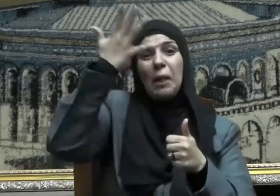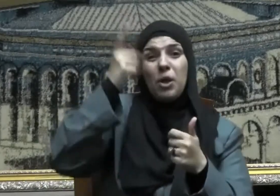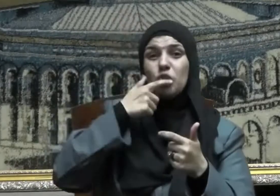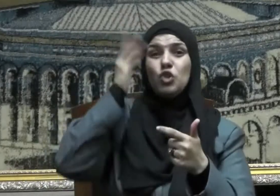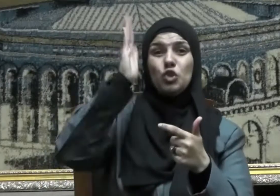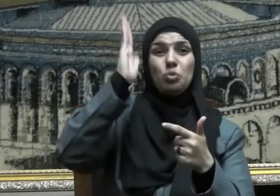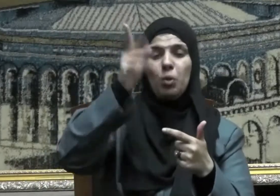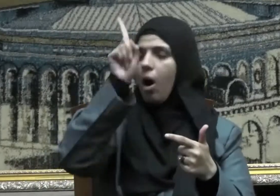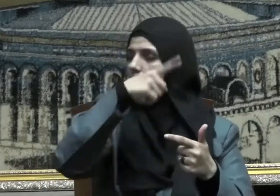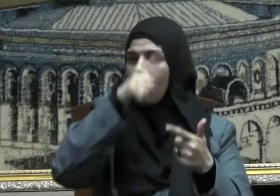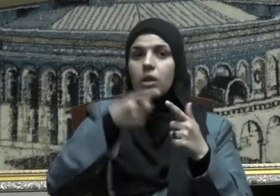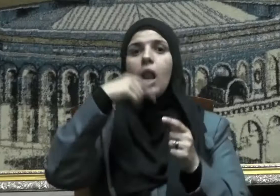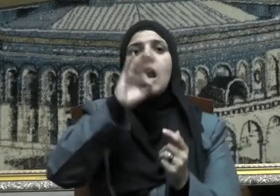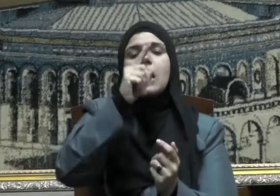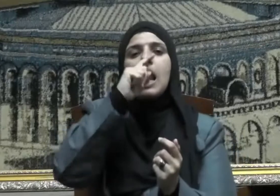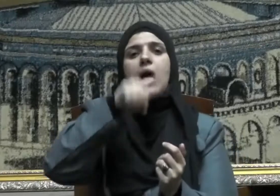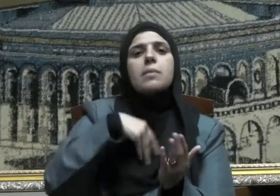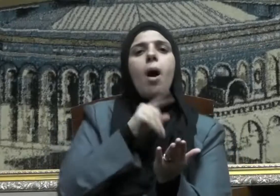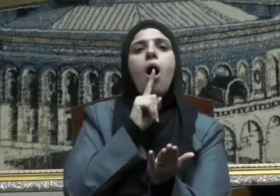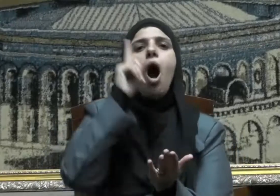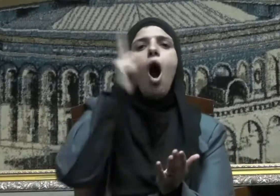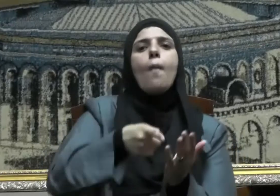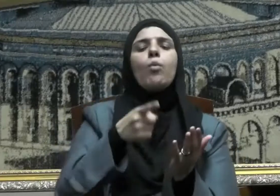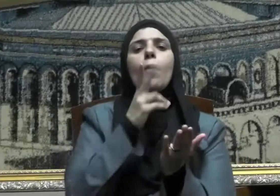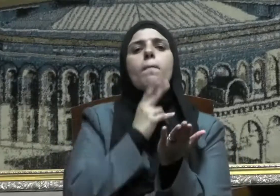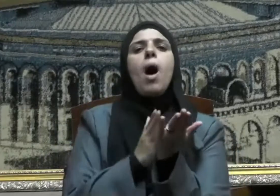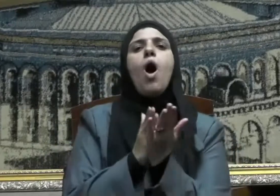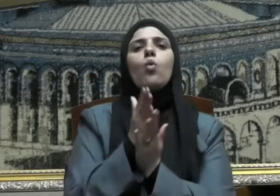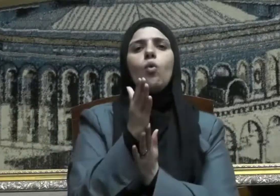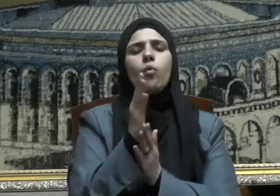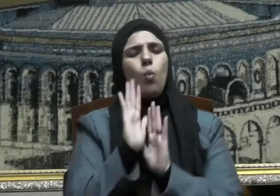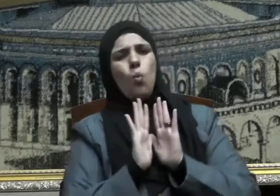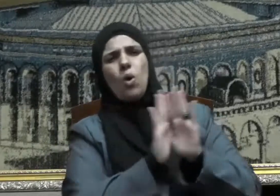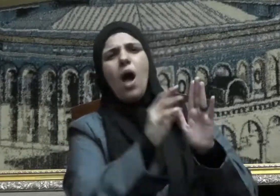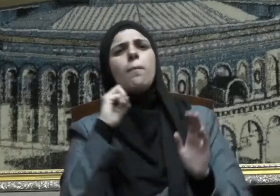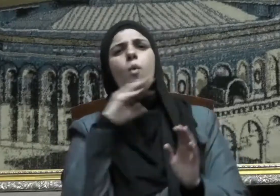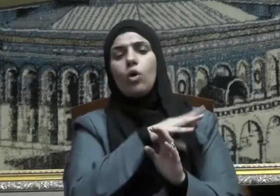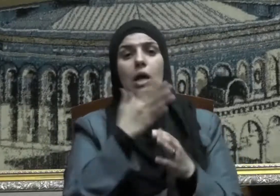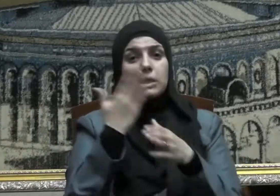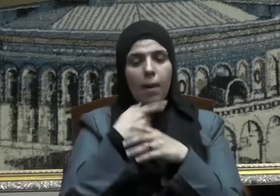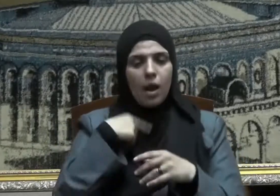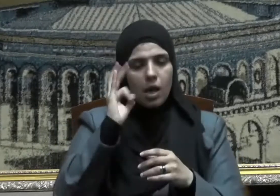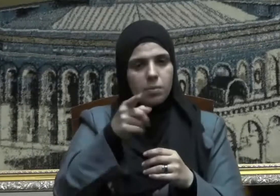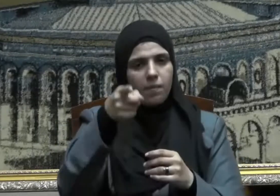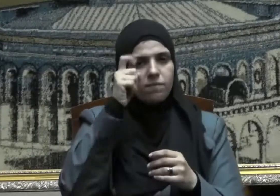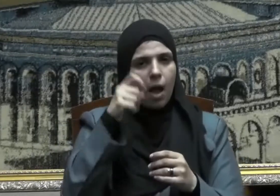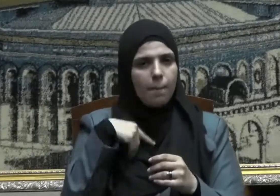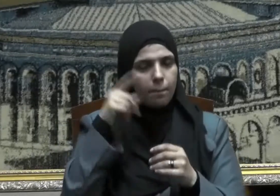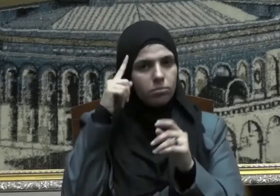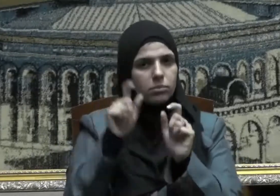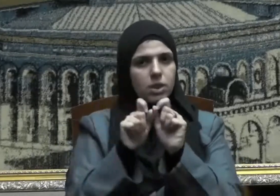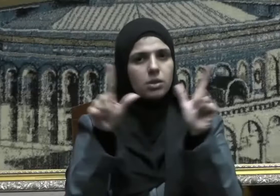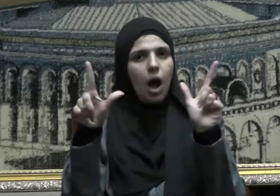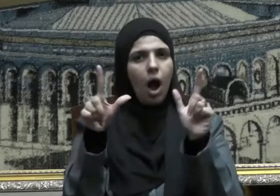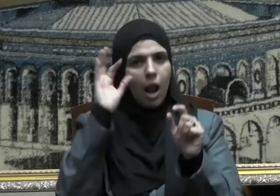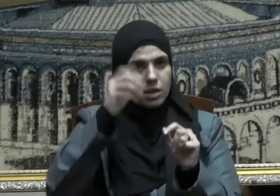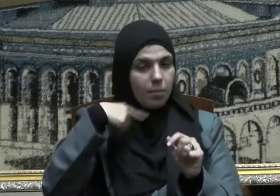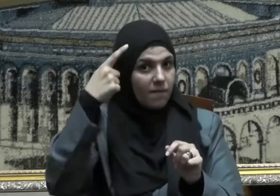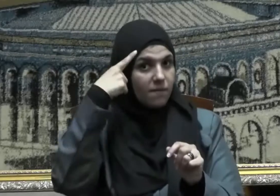كبيرنا ويأمر بالمعروف وينهى عن المنكر على أن الفهم الصحيح لسماحة